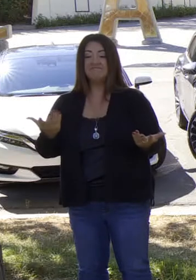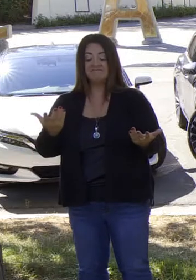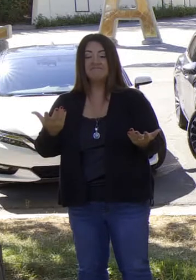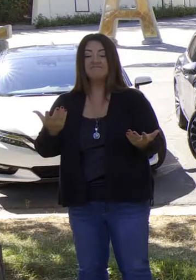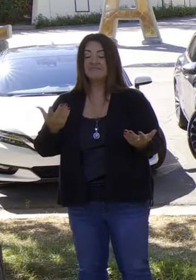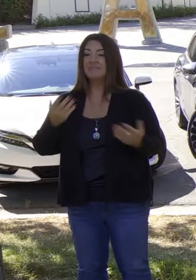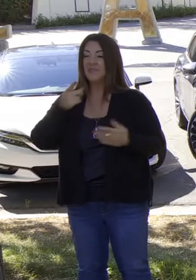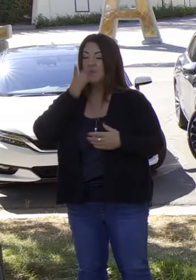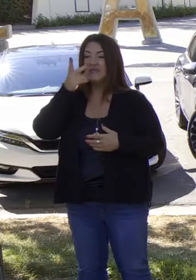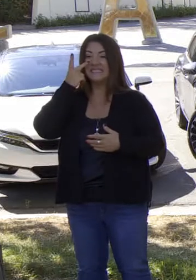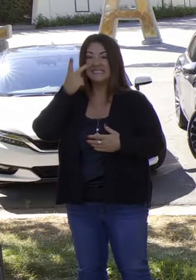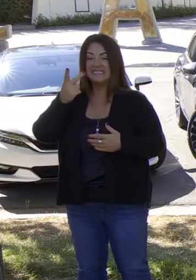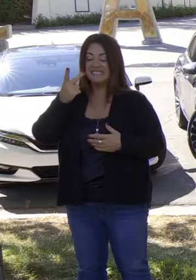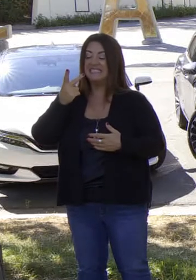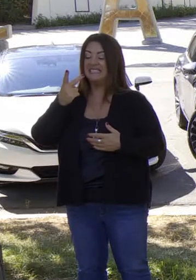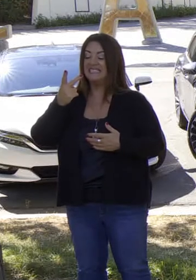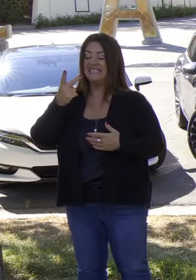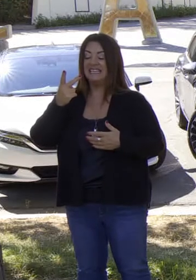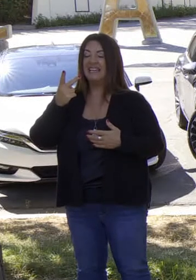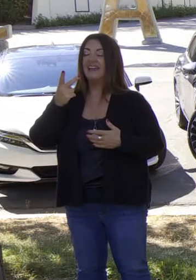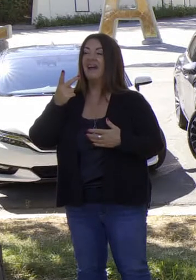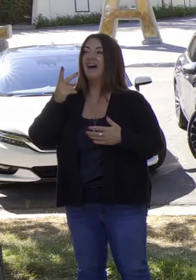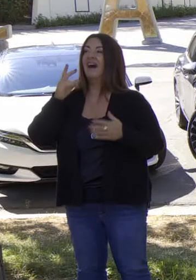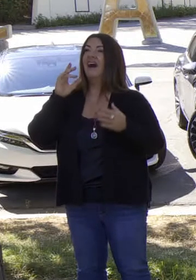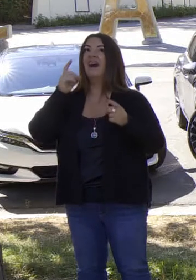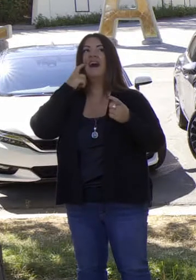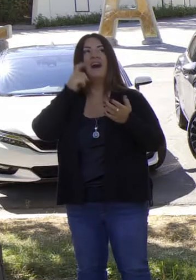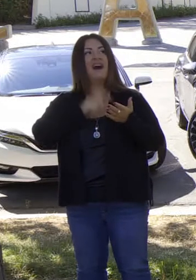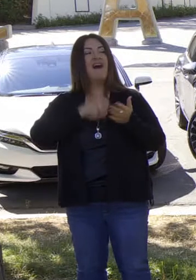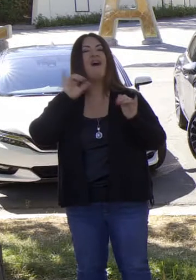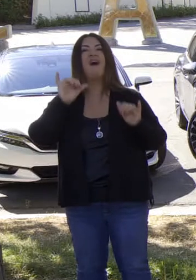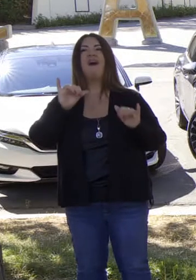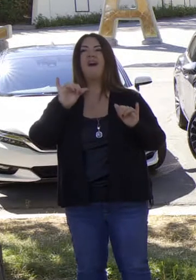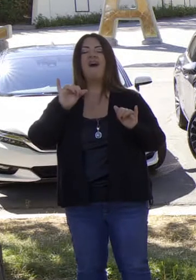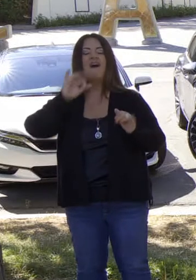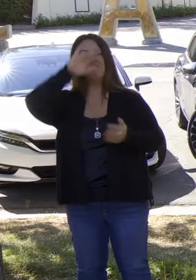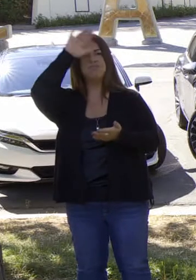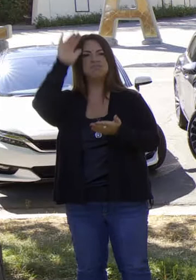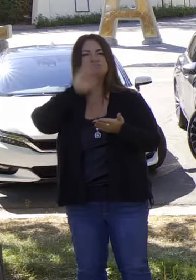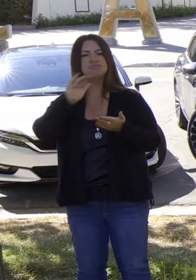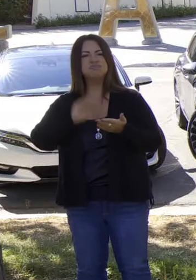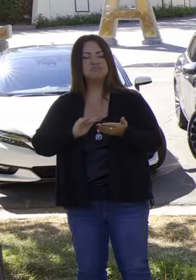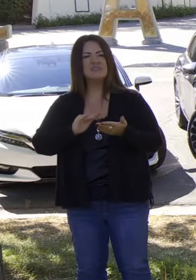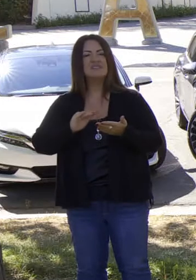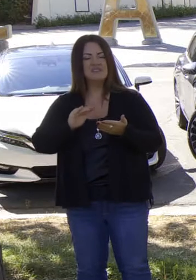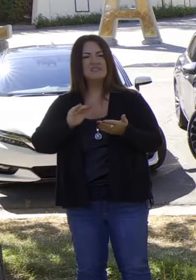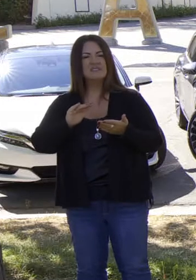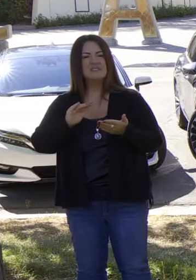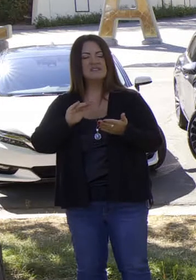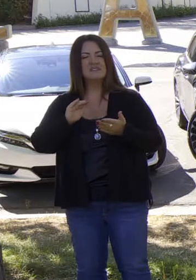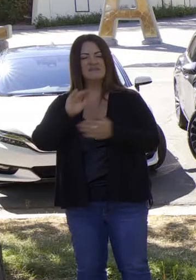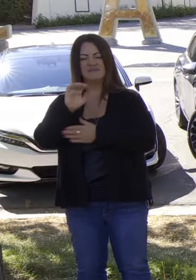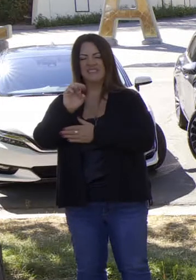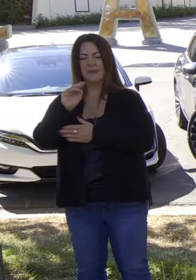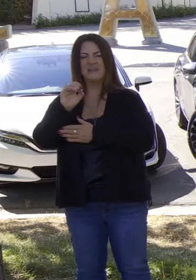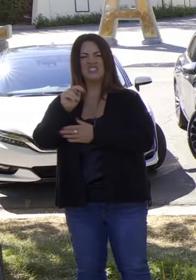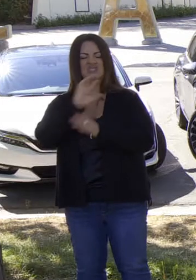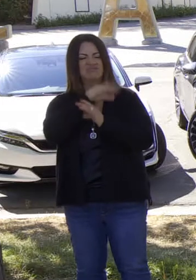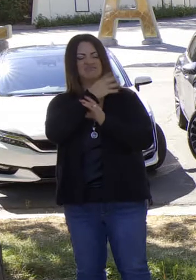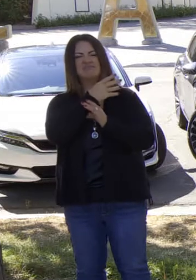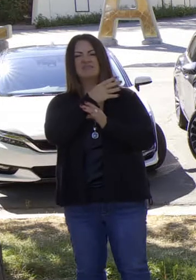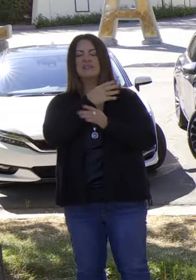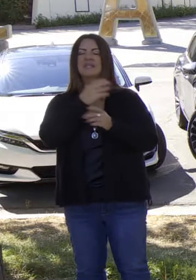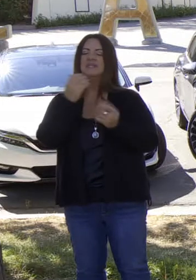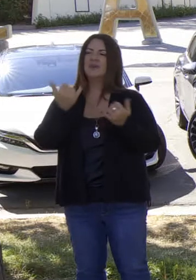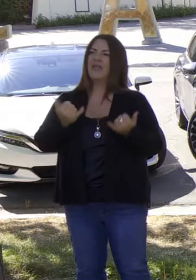En 15 años tendrá una reducción de emisiones dramáticamente y traerá